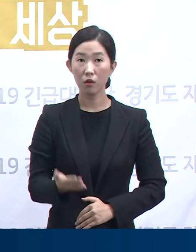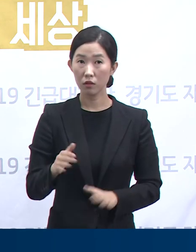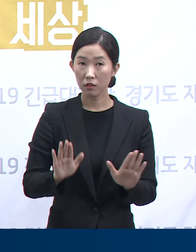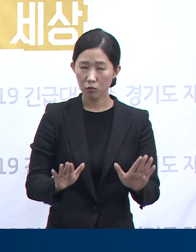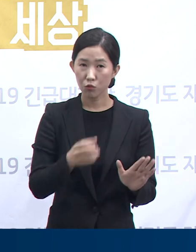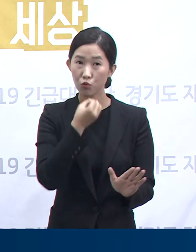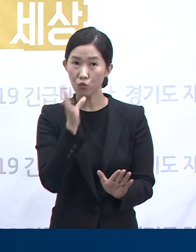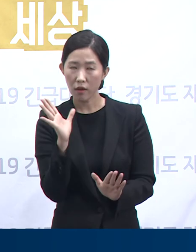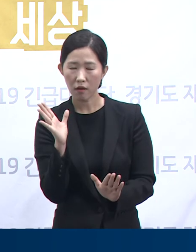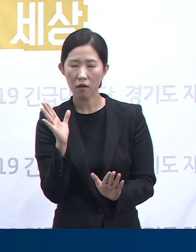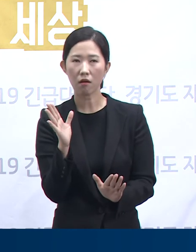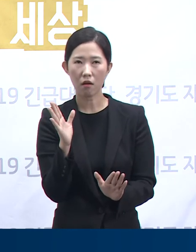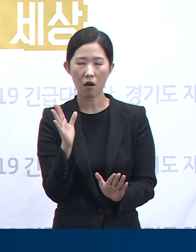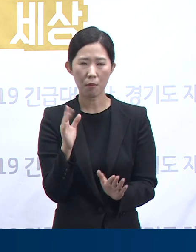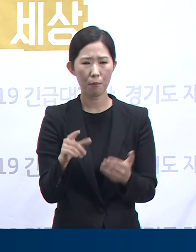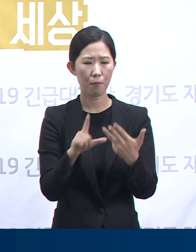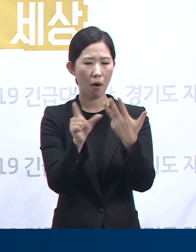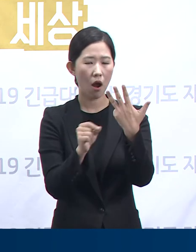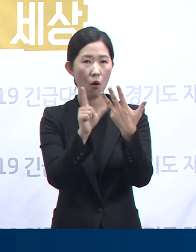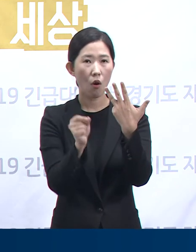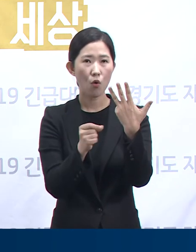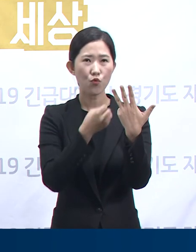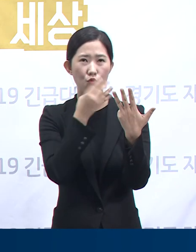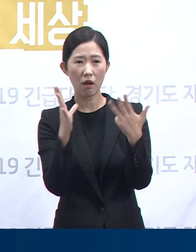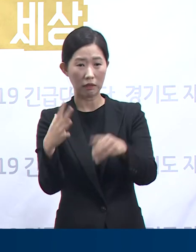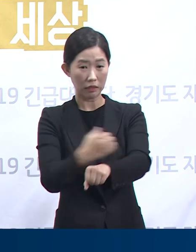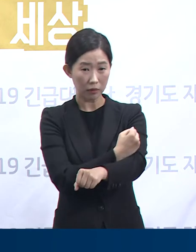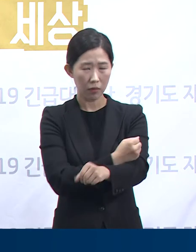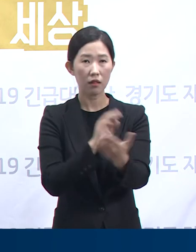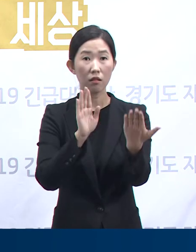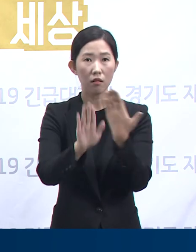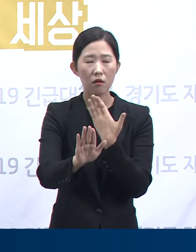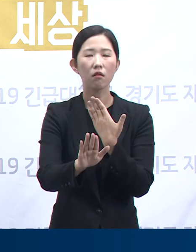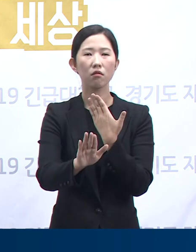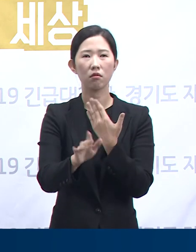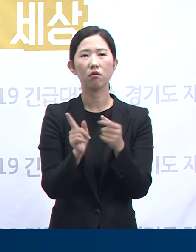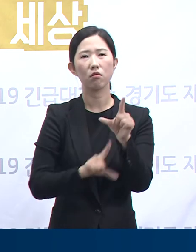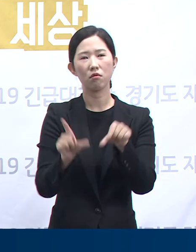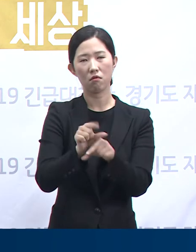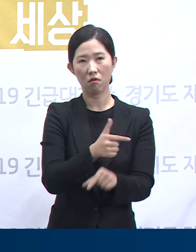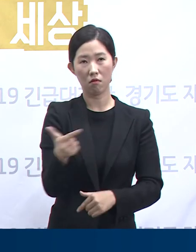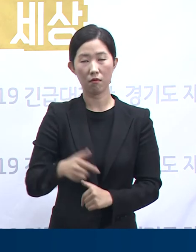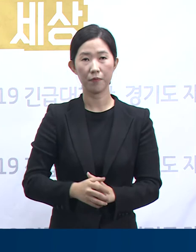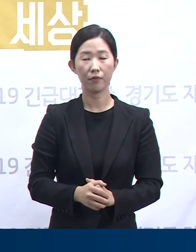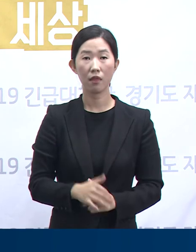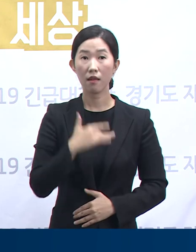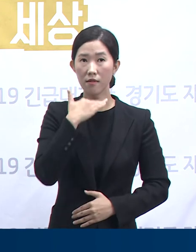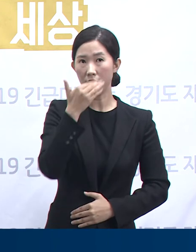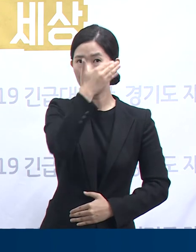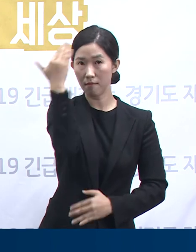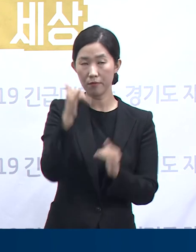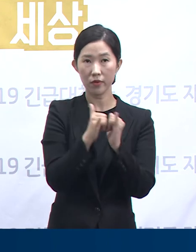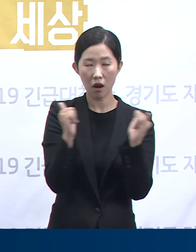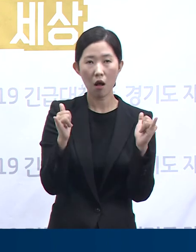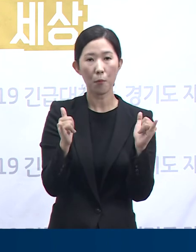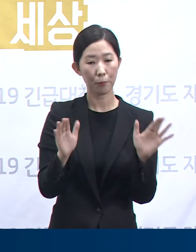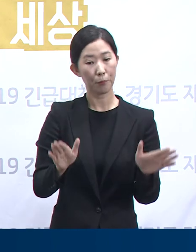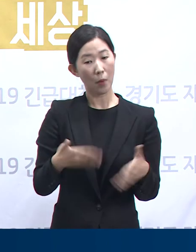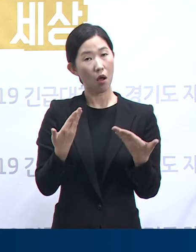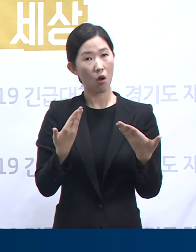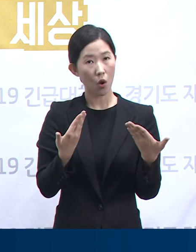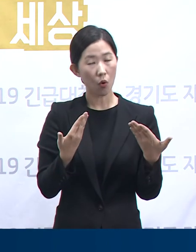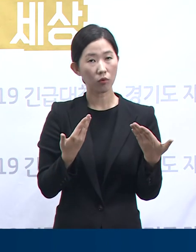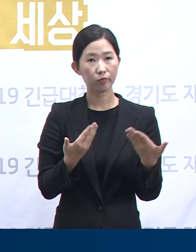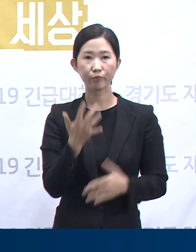더 뚜렷하게 드러납니다. 물론 젊은 연령대에선 증상이 가볍게 지나갈 수 있어 진단검사 기회가 없는